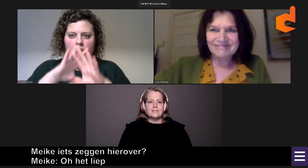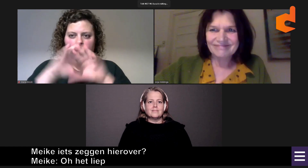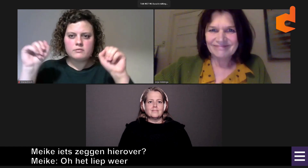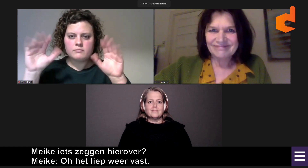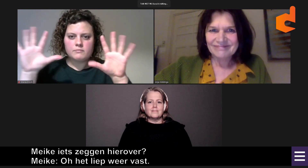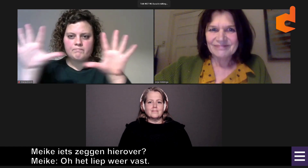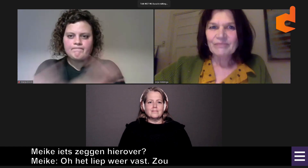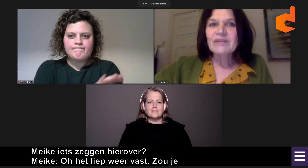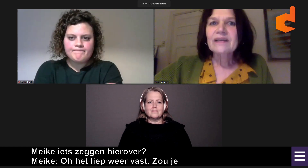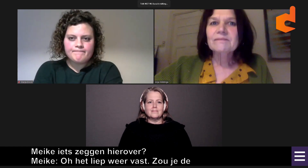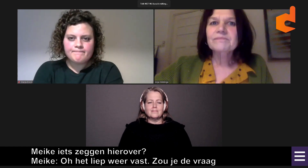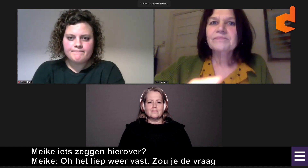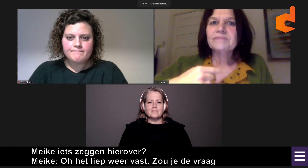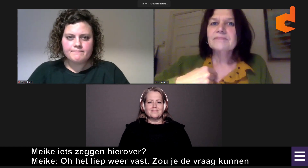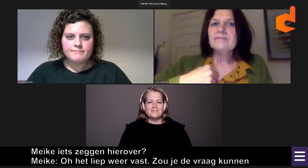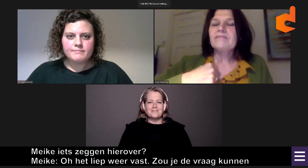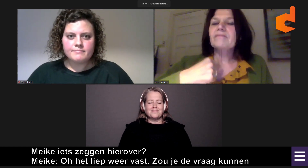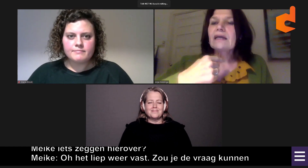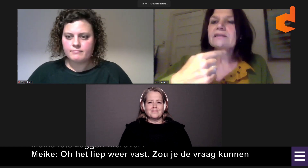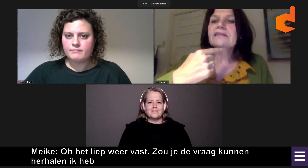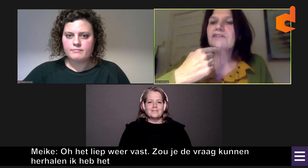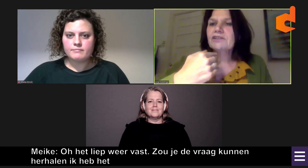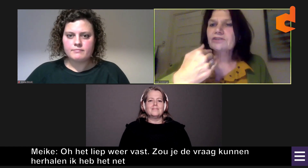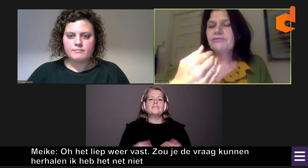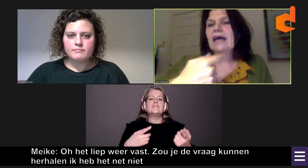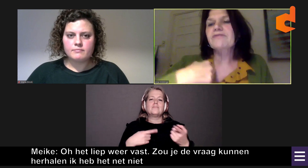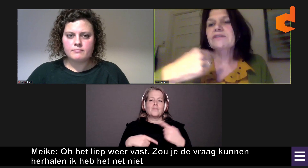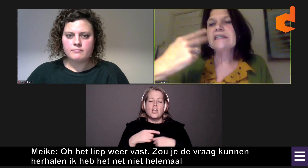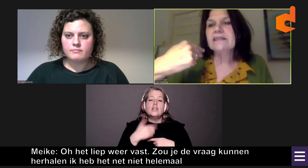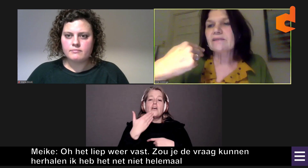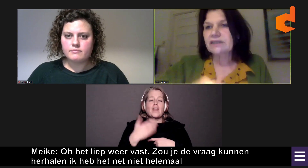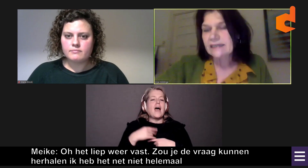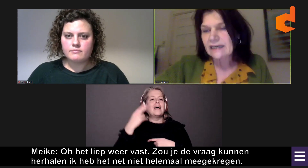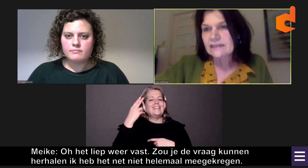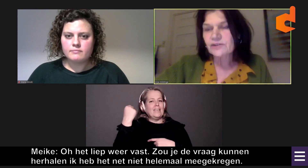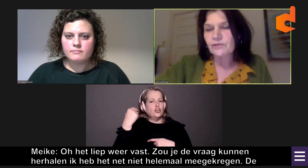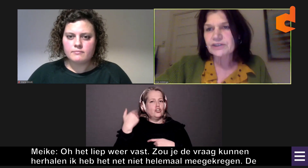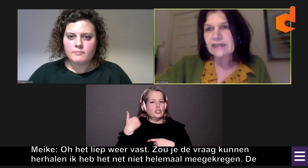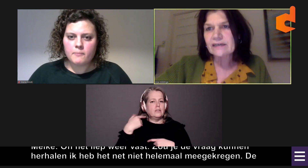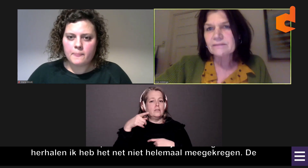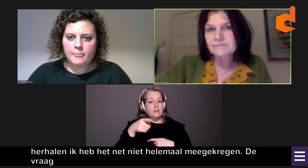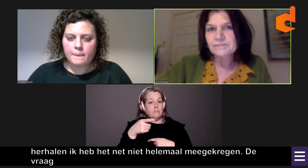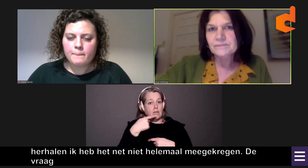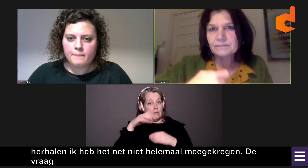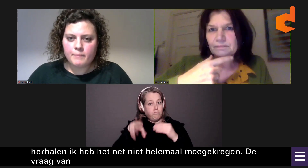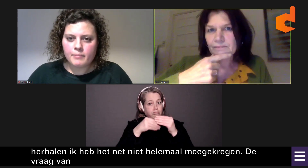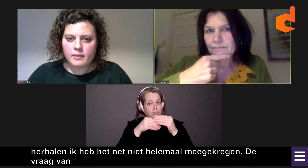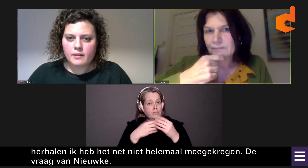Zou je de vraag kunnen herhalen? Want ik heb het net niet helemaal meegekregen. Dat is de vraag van Nienke. Wil jij daar iets over zeggen?